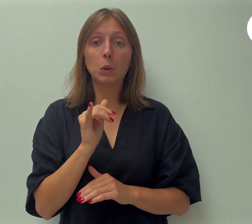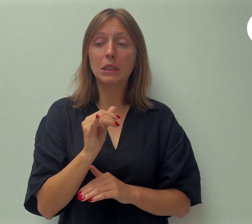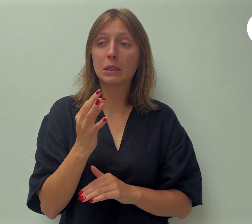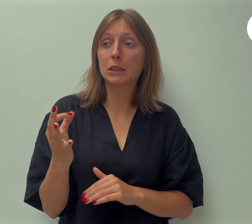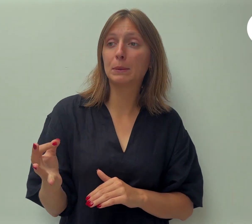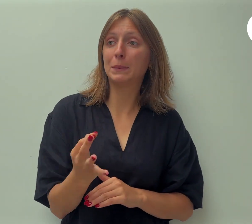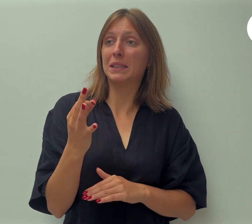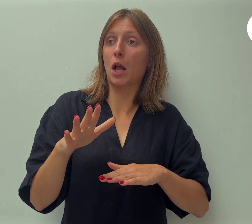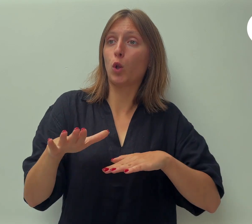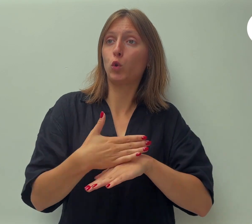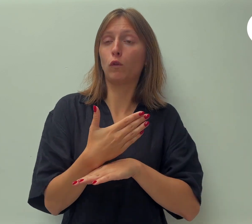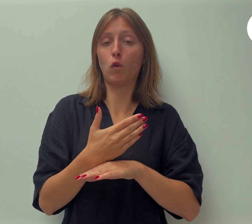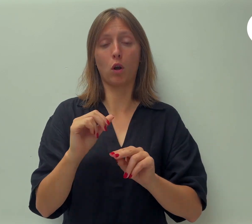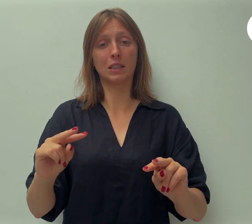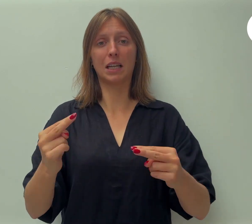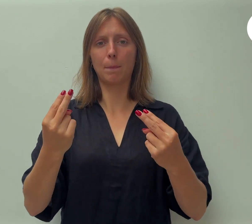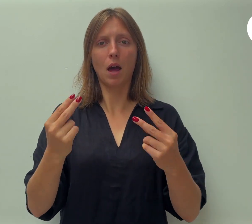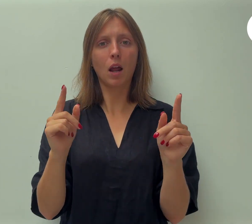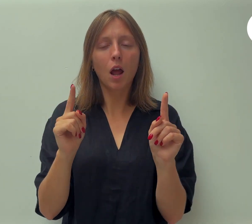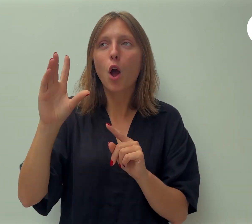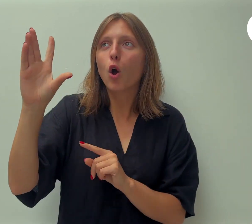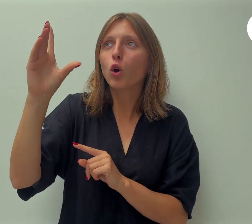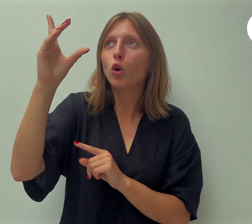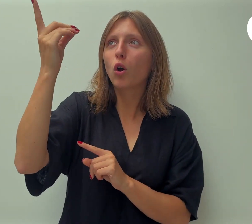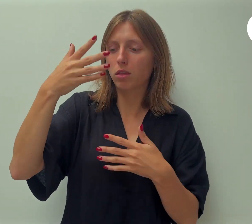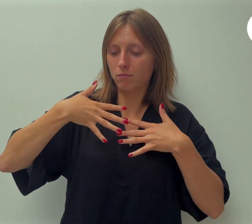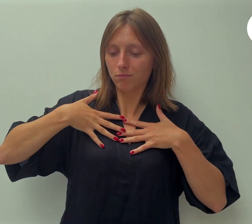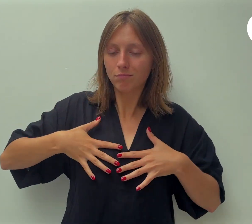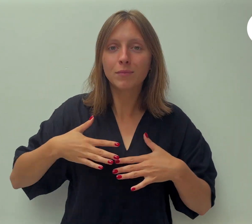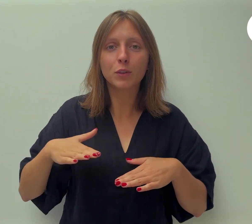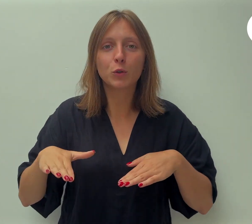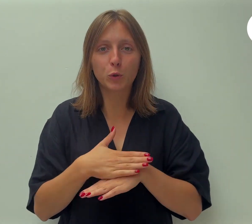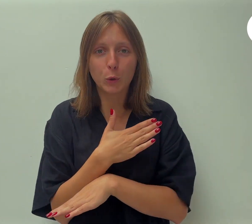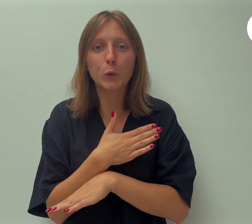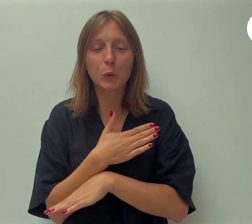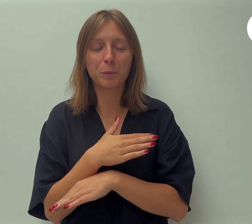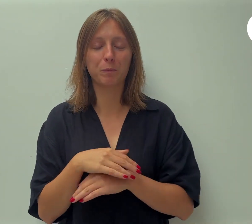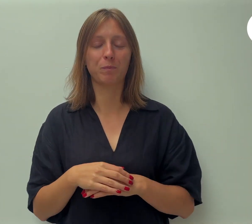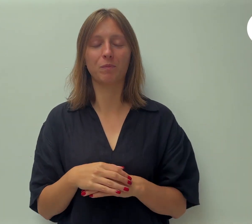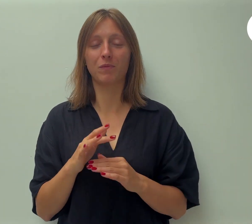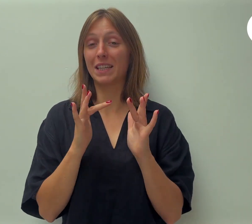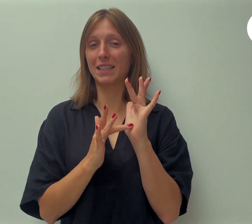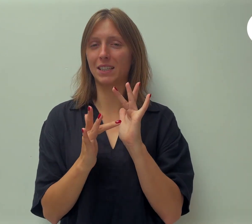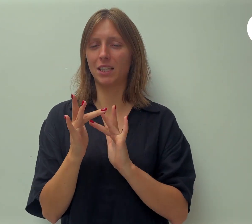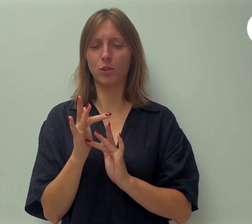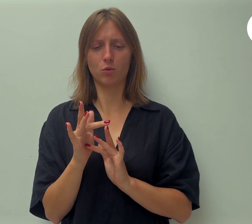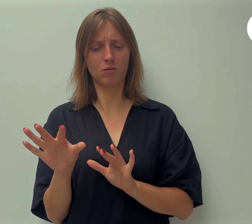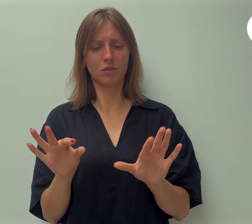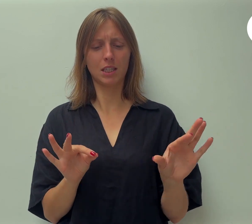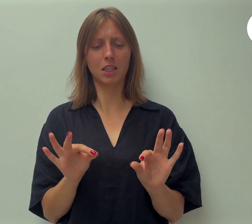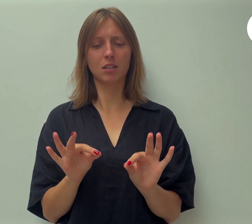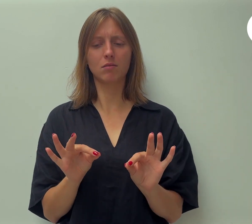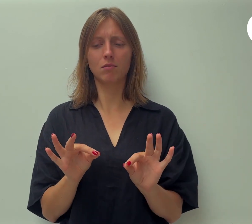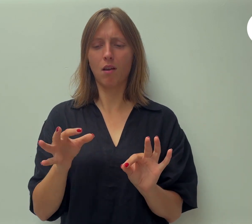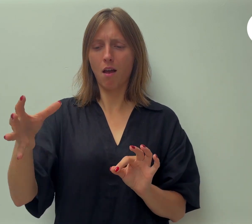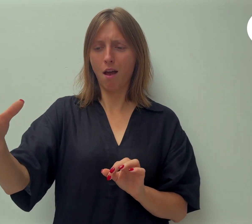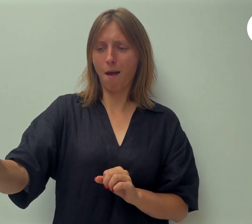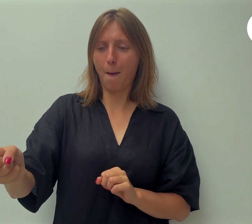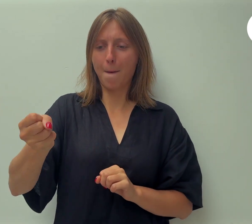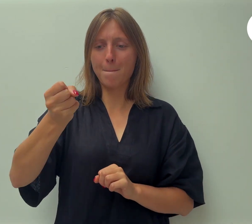zijn. God zal het doen. Jezus koos ervoor om ons op een tribune te plaatsen, om licht te geven aan